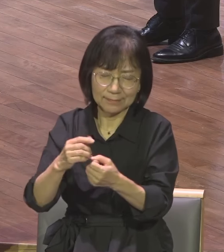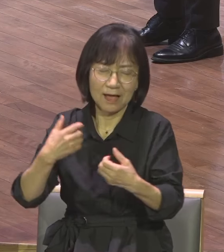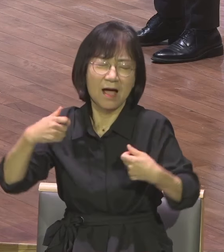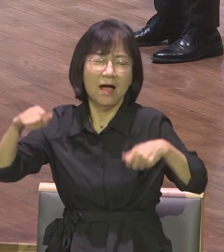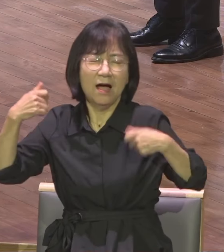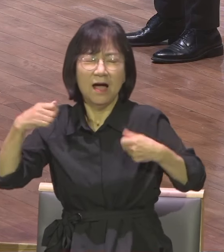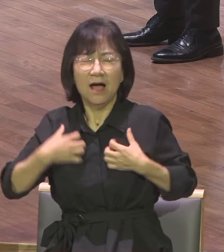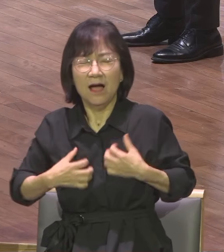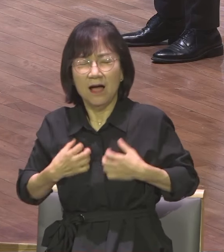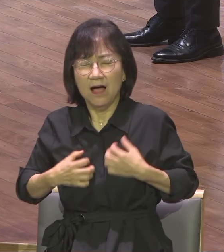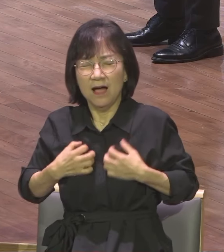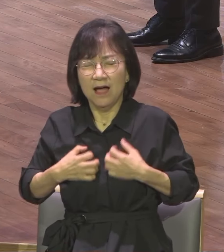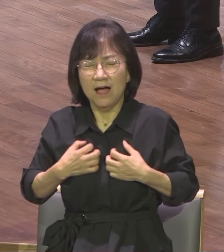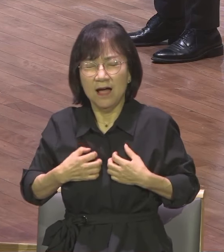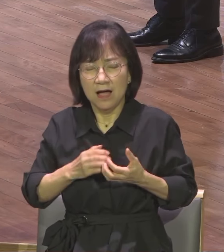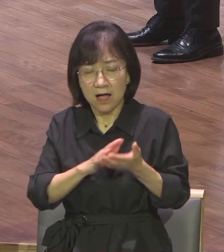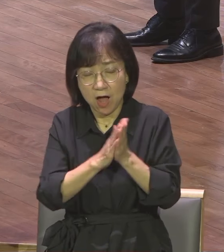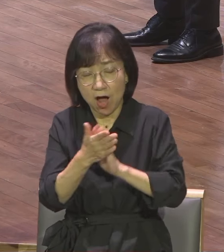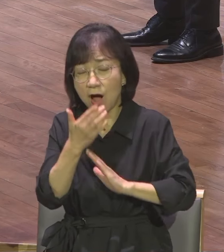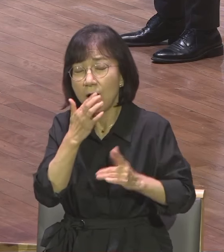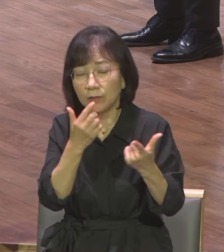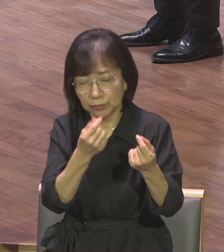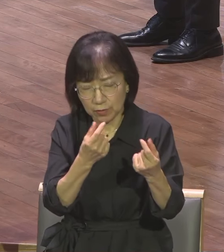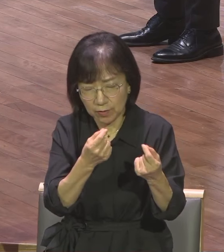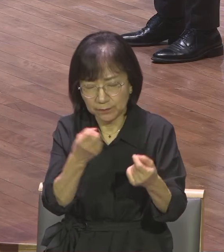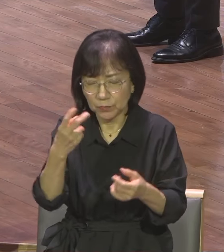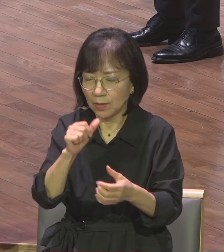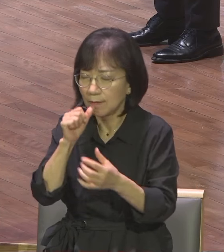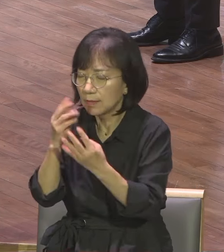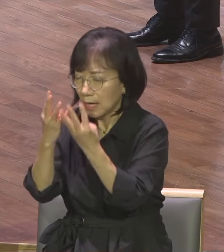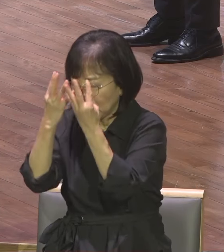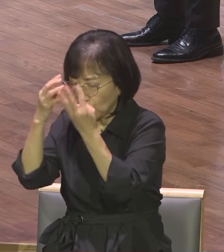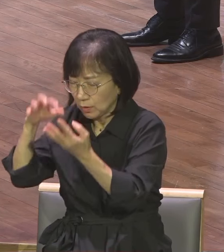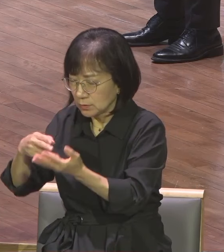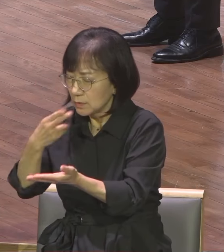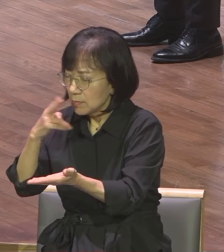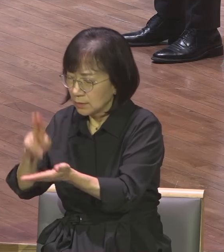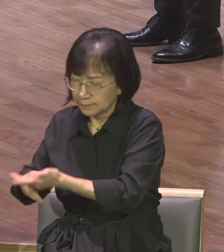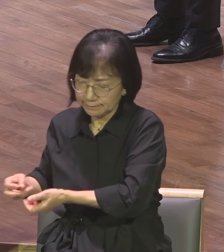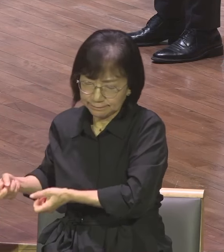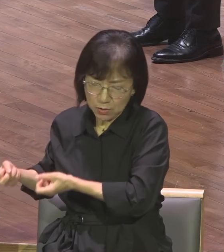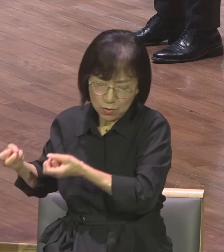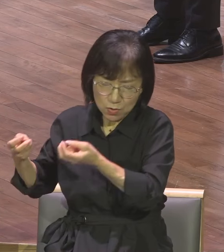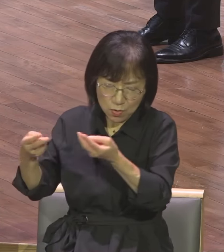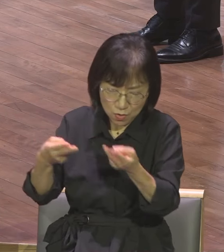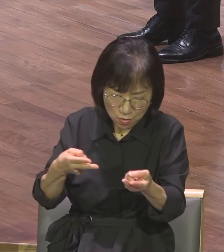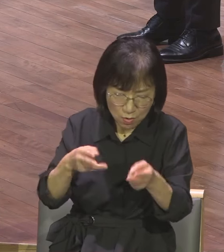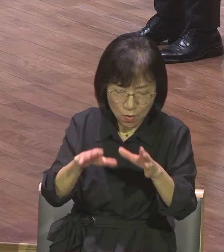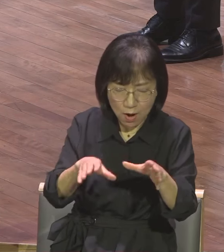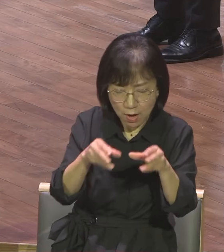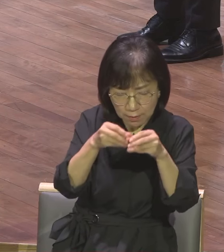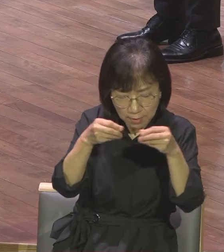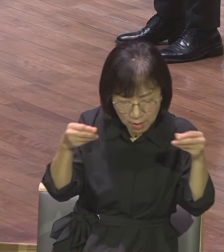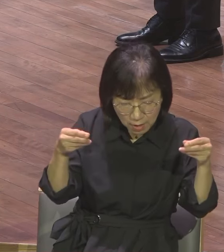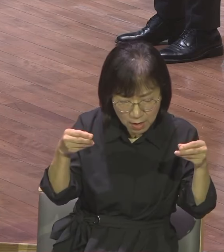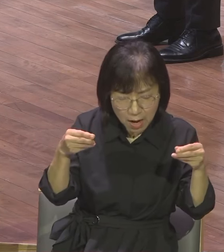감옥에서 한 통의 편지를 받고 예배서 성도들이 기뻐하며 찬양하며